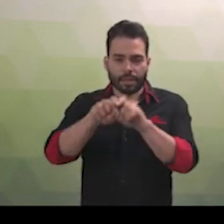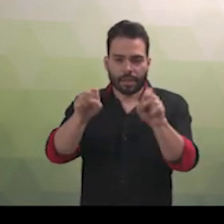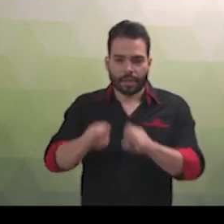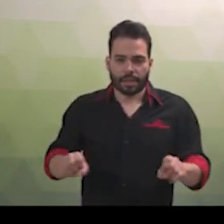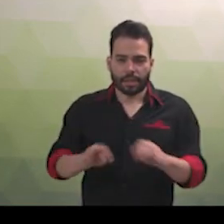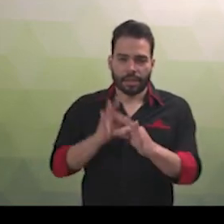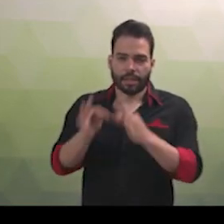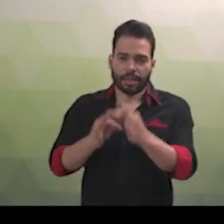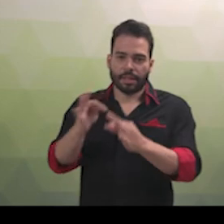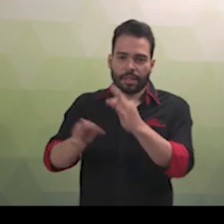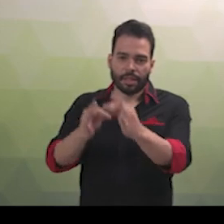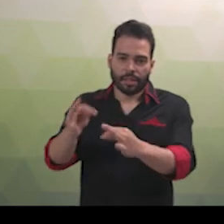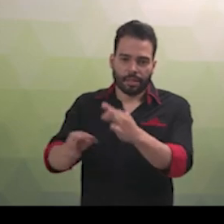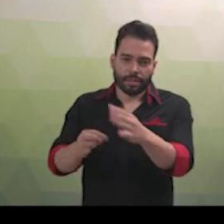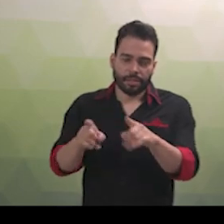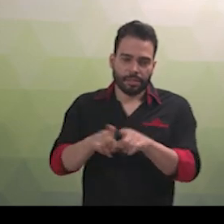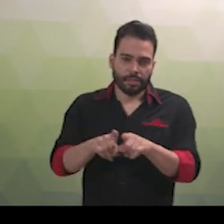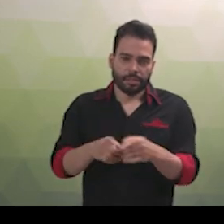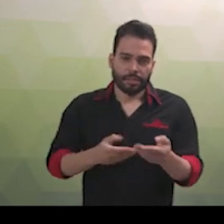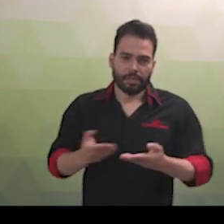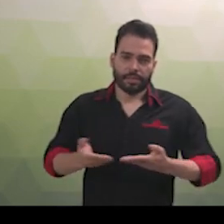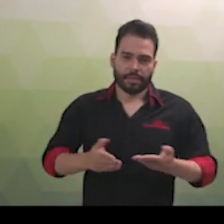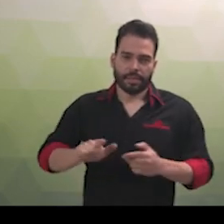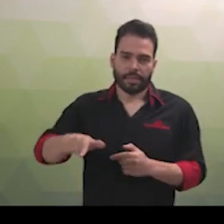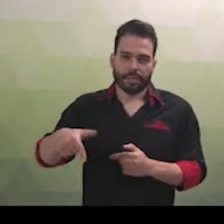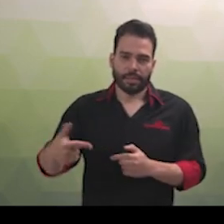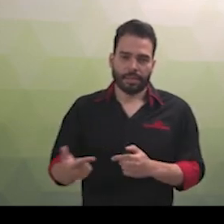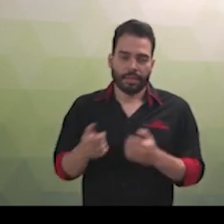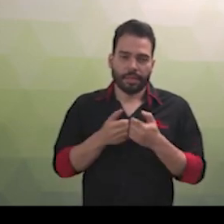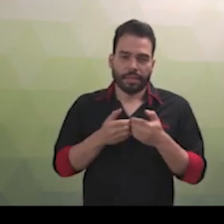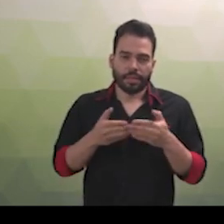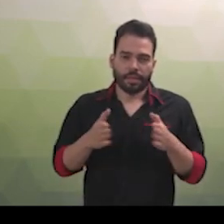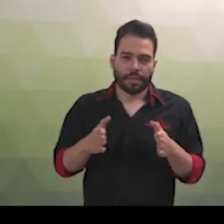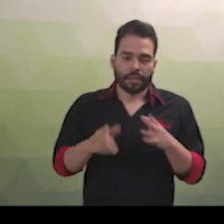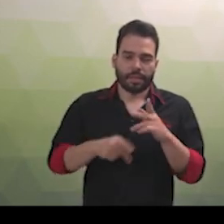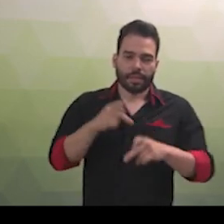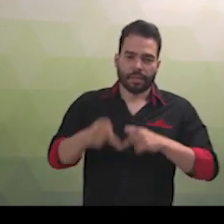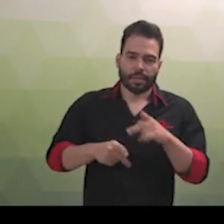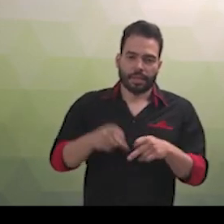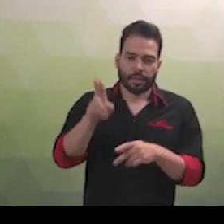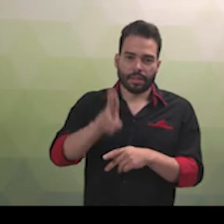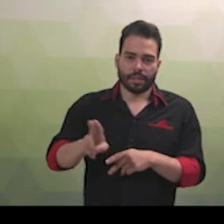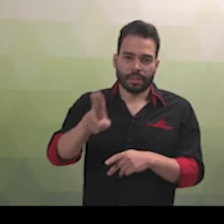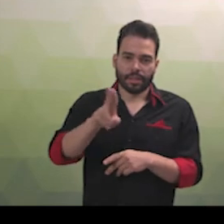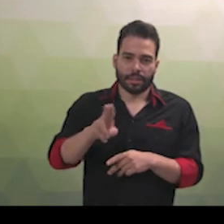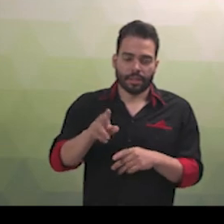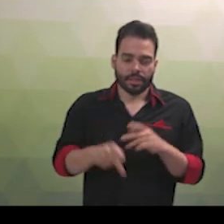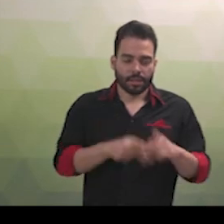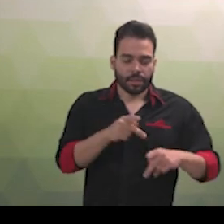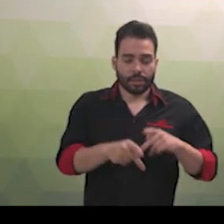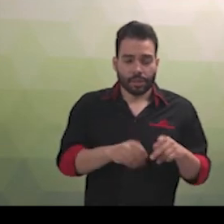tecnologias, bem como de outros serviços e instalações abertos ao público, de uso público ou privados,